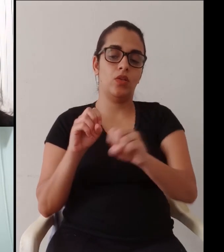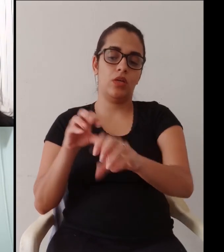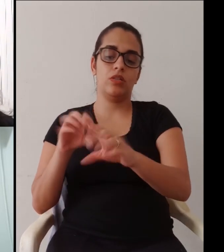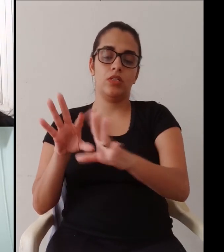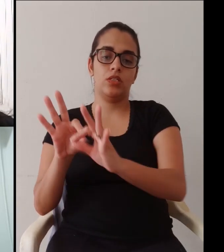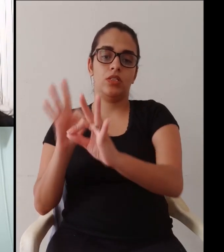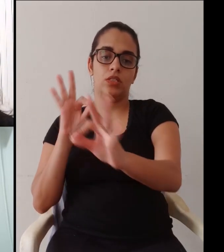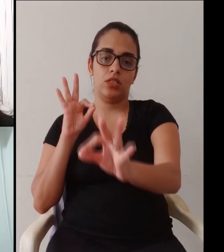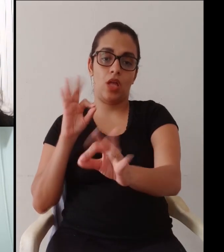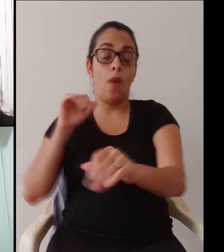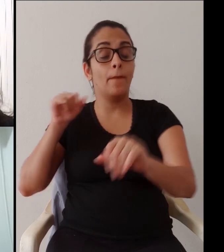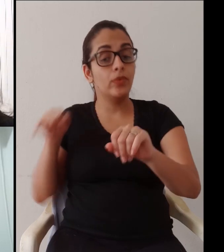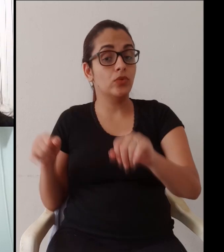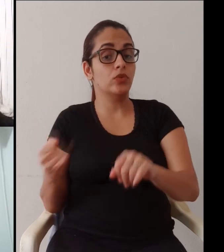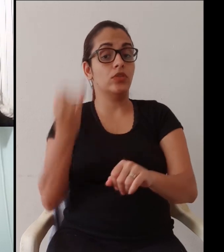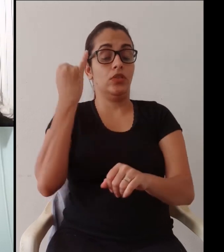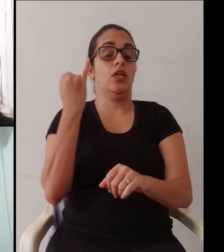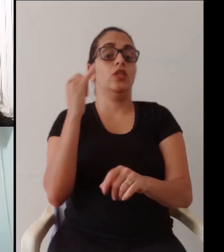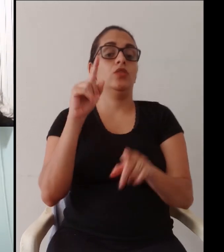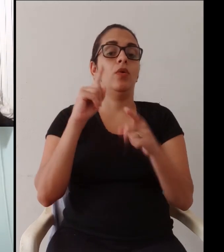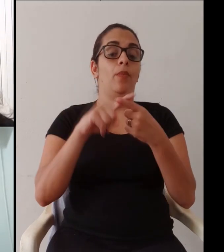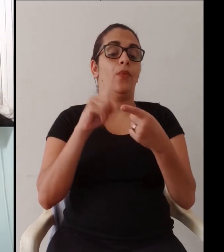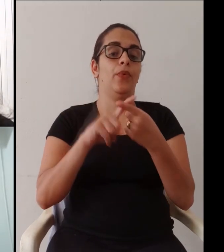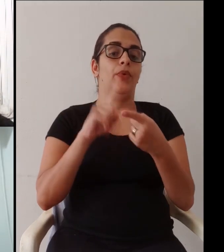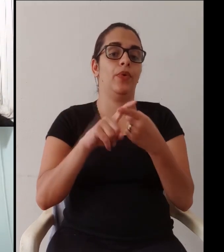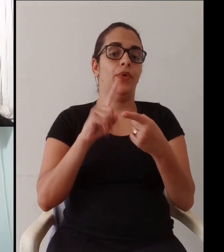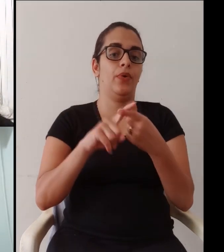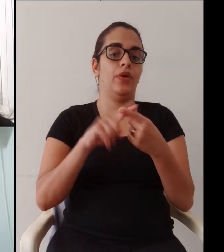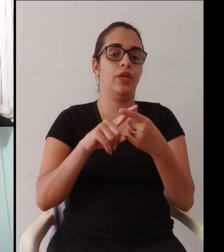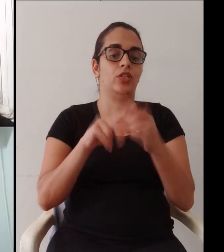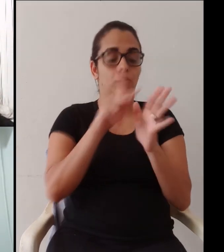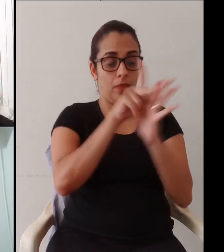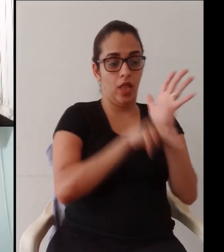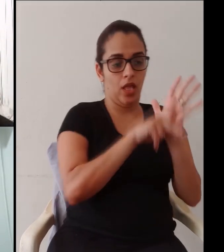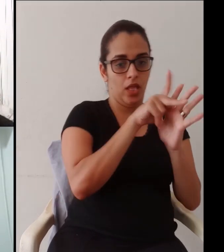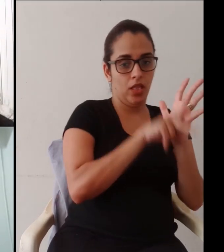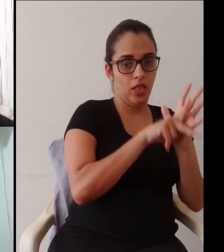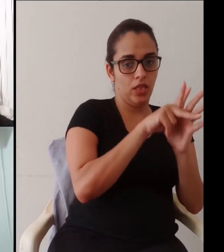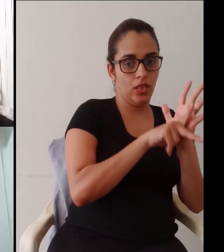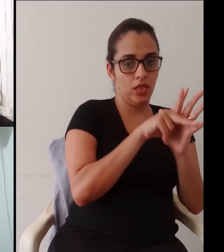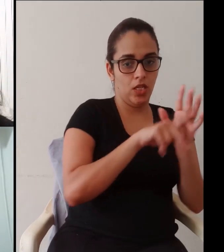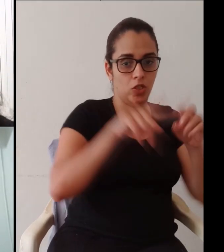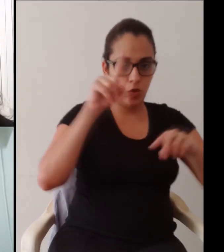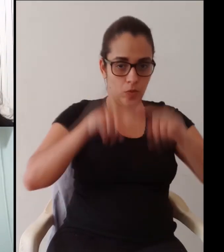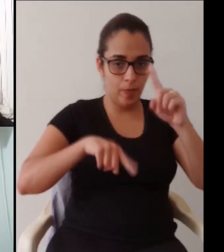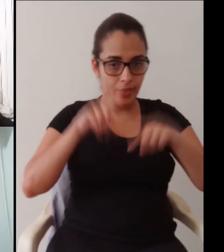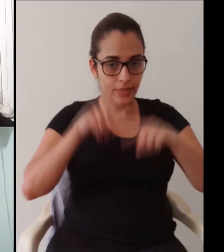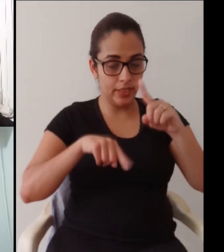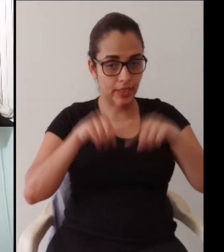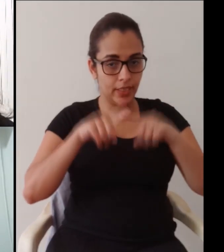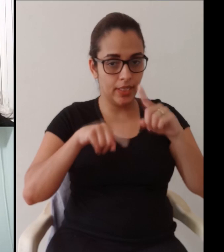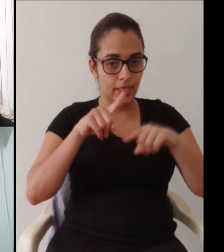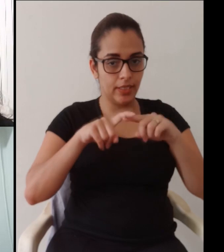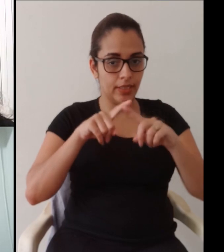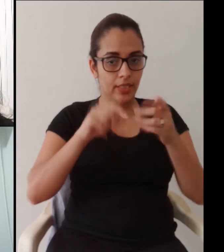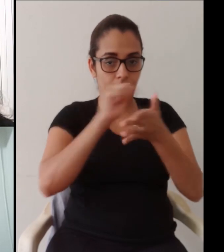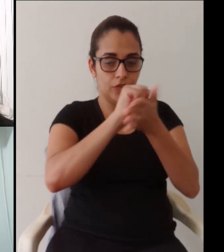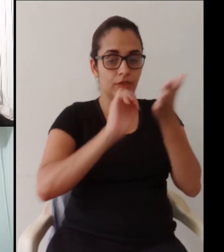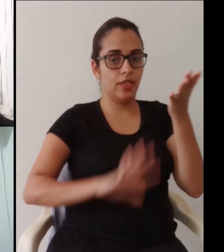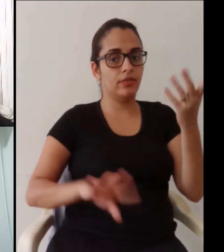eu tenho várias reuniões a educação à distância é uma grande oportunidade porque